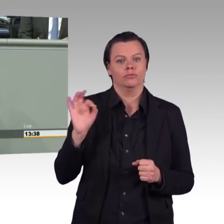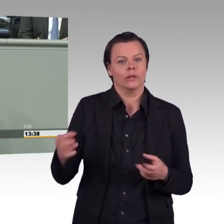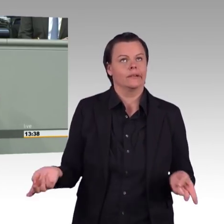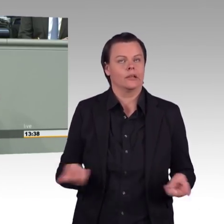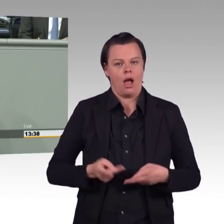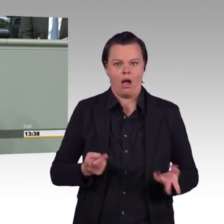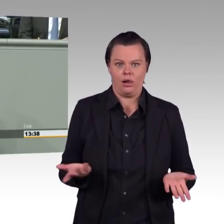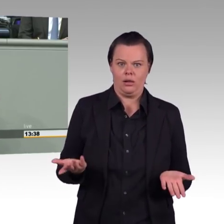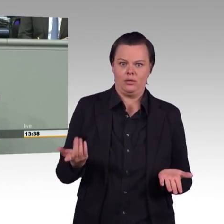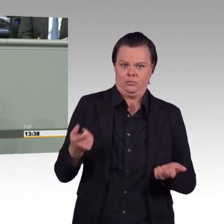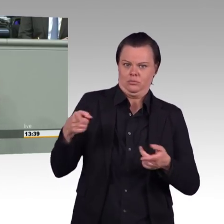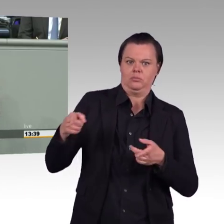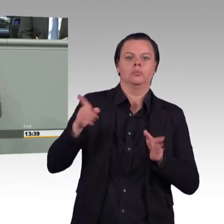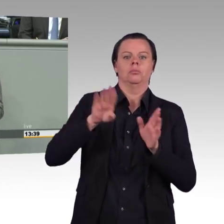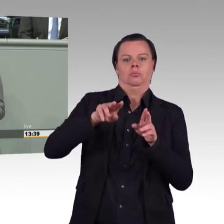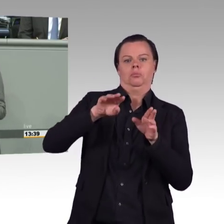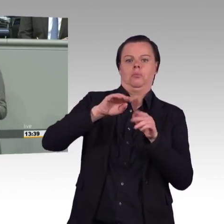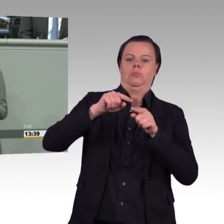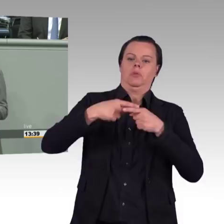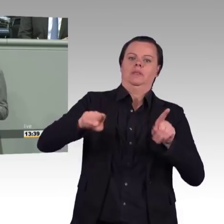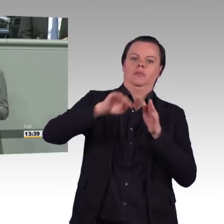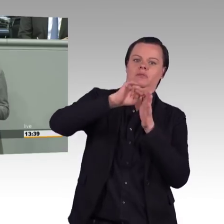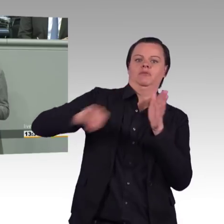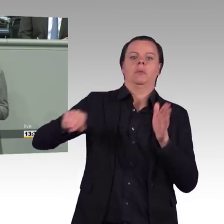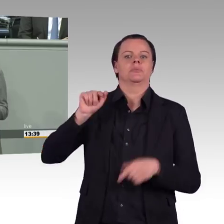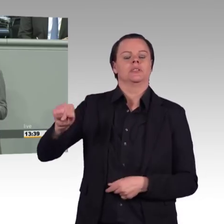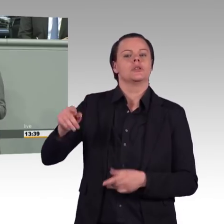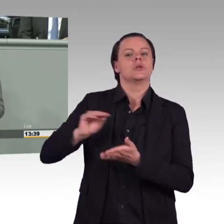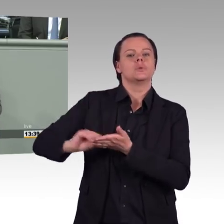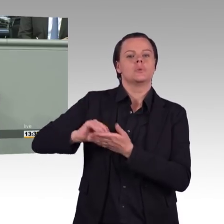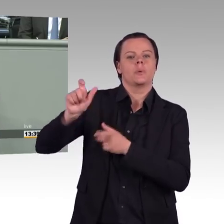Sie einen Zwischenruf des… eine Zwischenfrage des Kollegen Hilse. Ach nee. Danke.